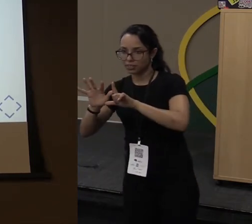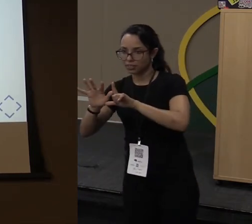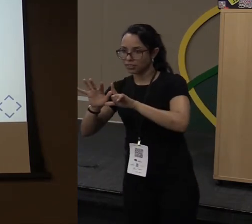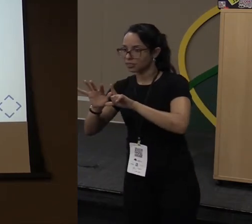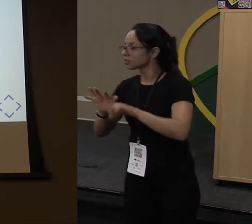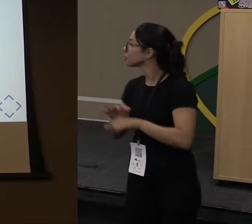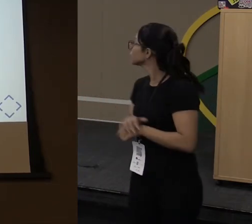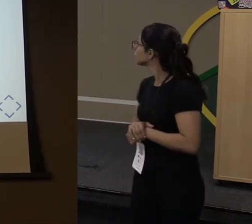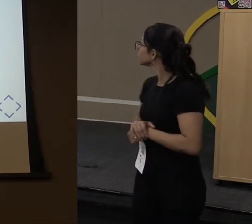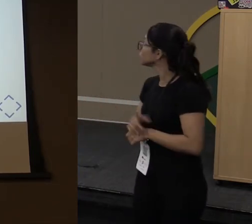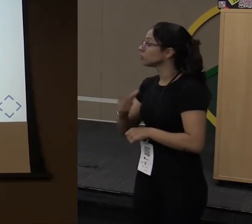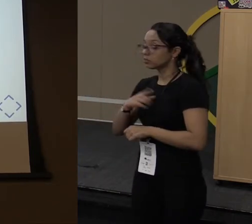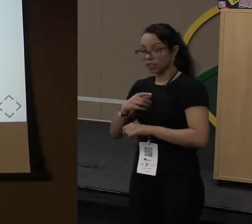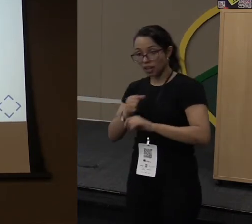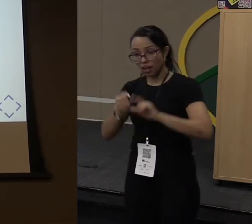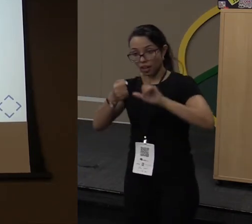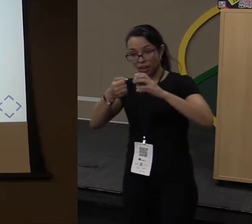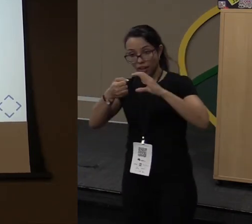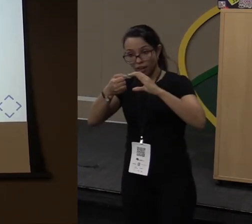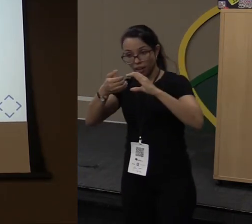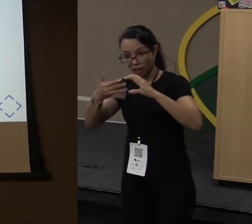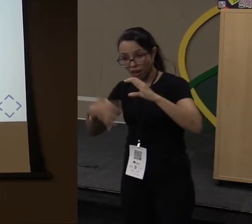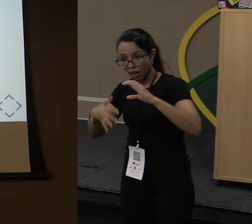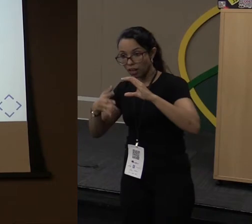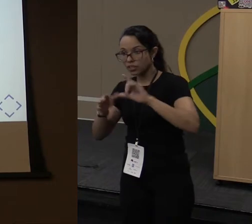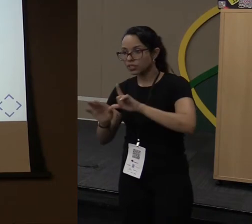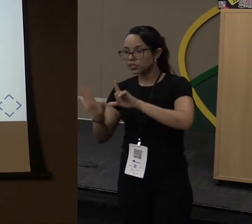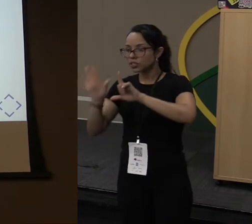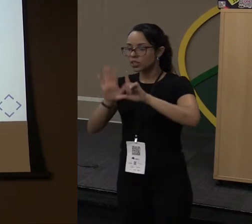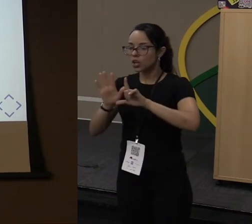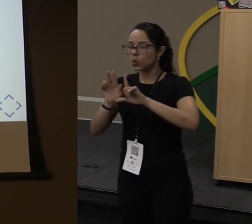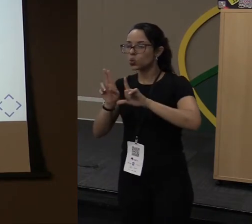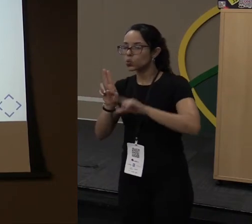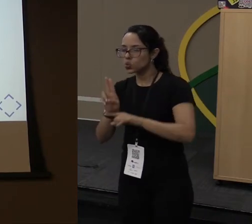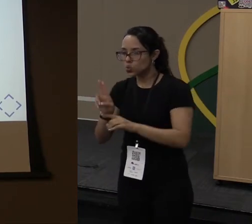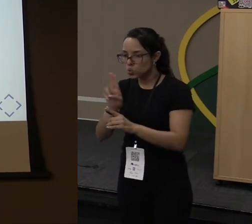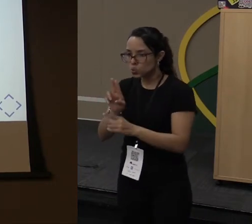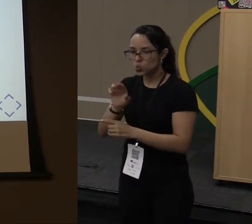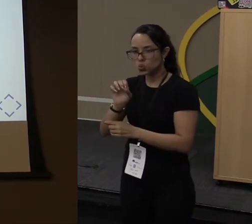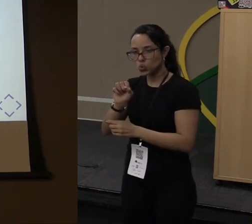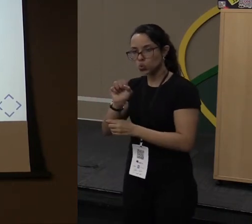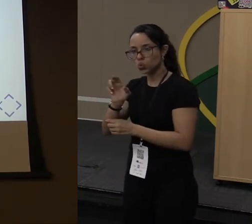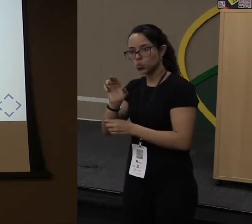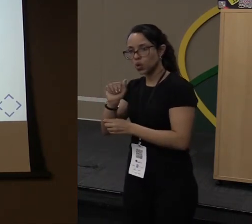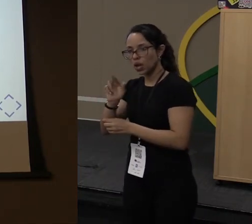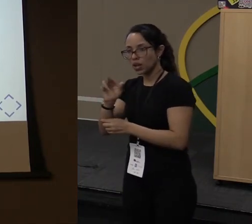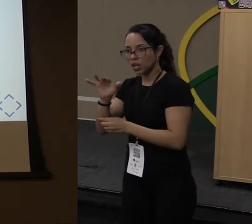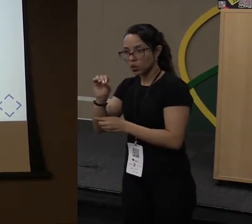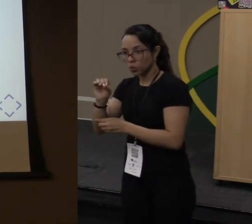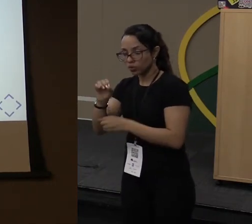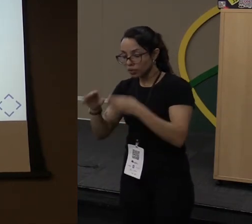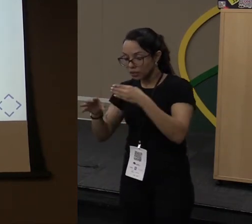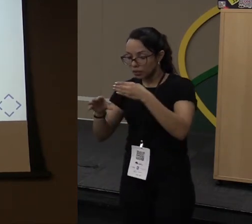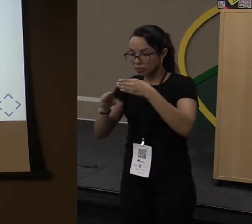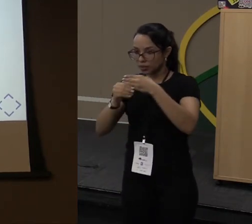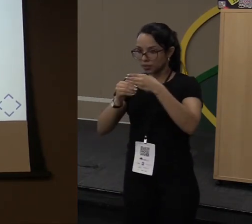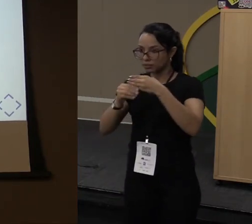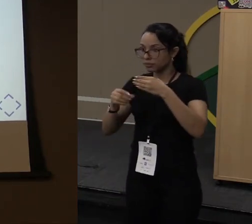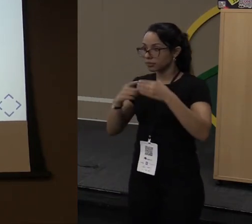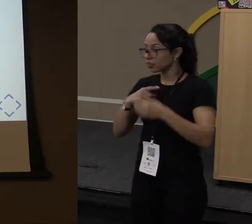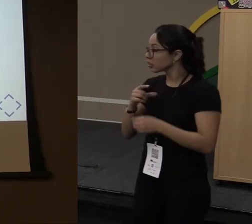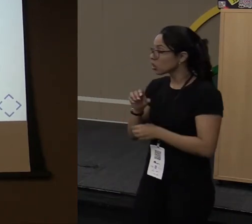Então, agora eu tenho uma classe usuário. Que implementa autenticável. Isso também é uma forma de herança. Que implementa autenticável. E aí eu dou um override